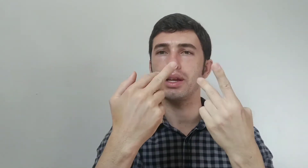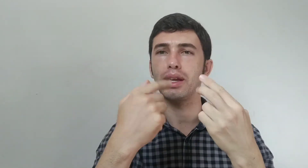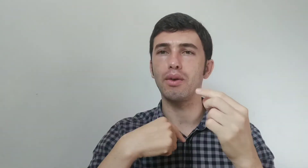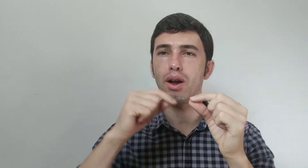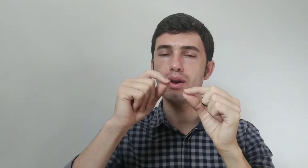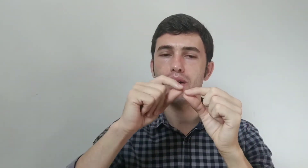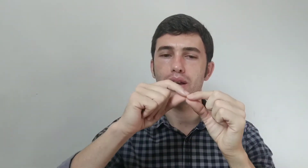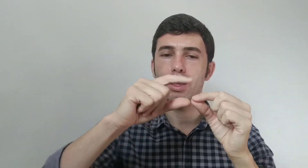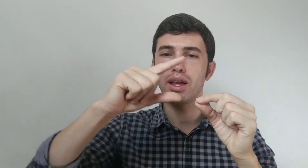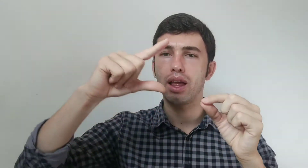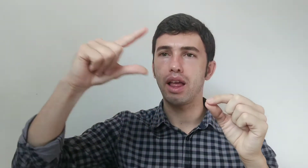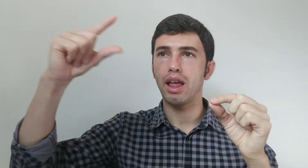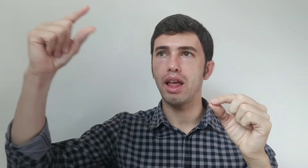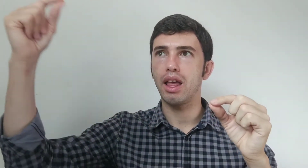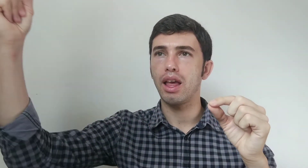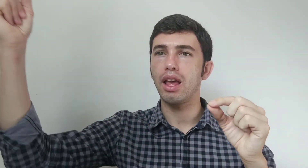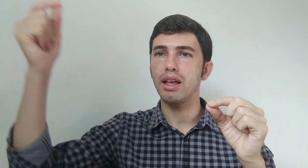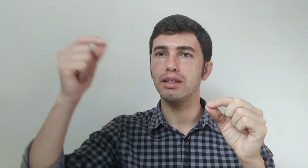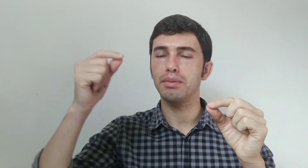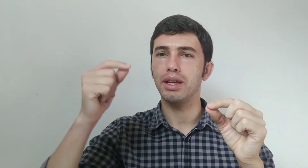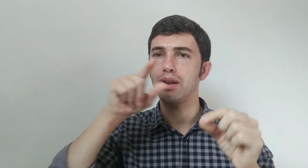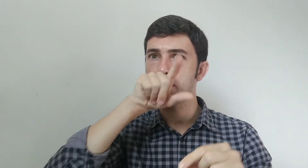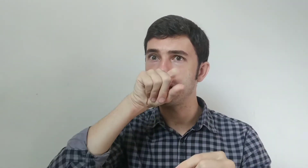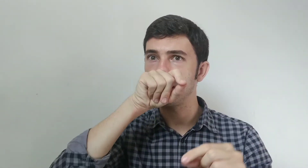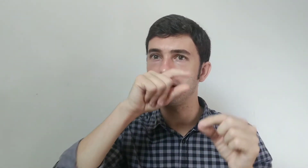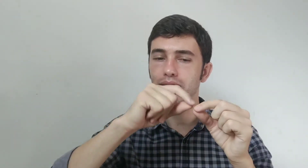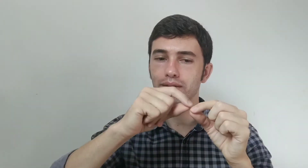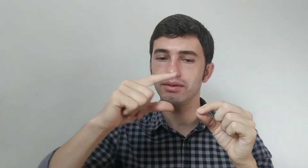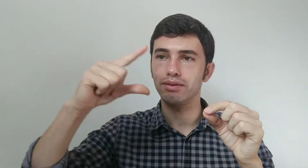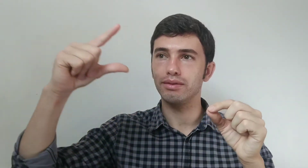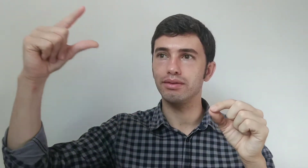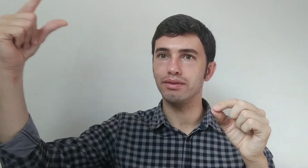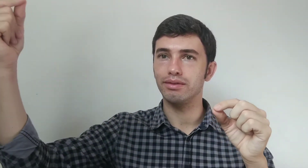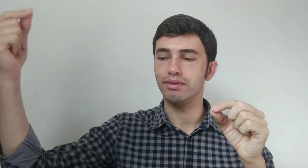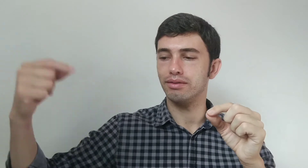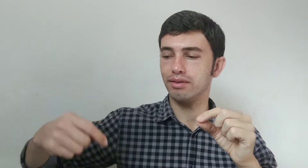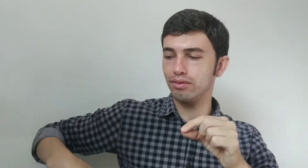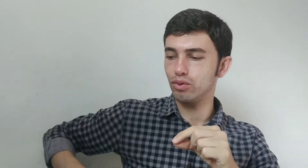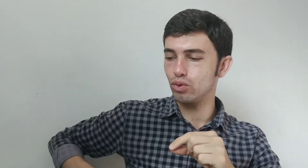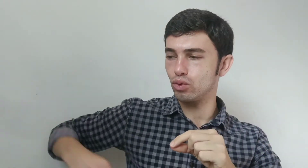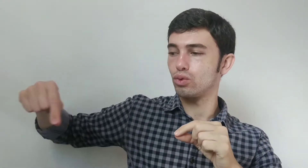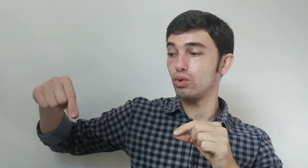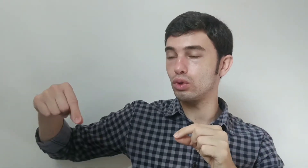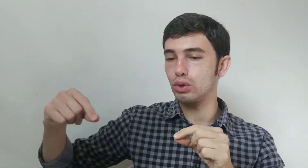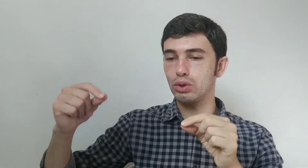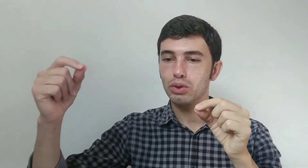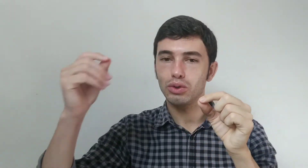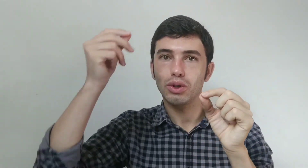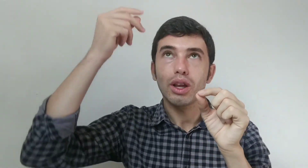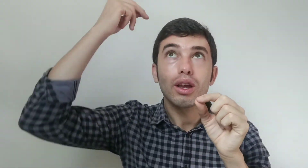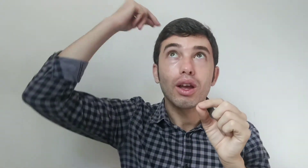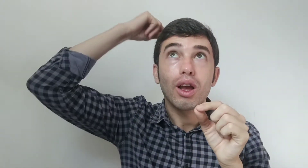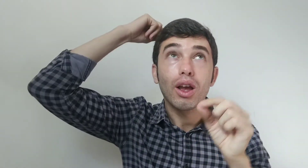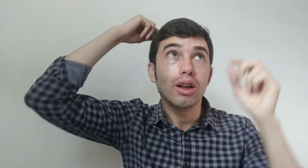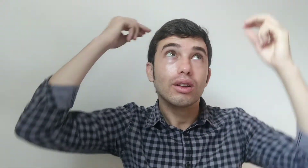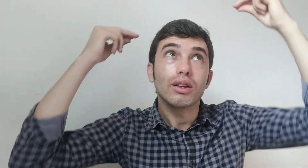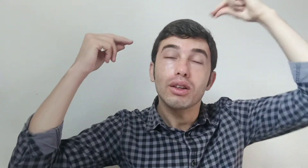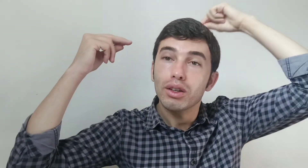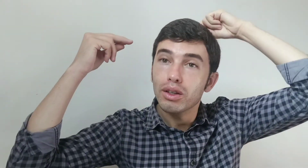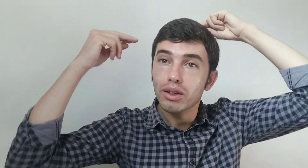dois dedos representam a pena, a pena de passarinho, que eles arrancam e põem na cabeça,